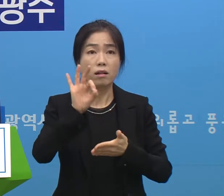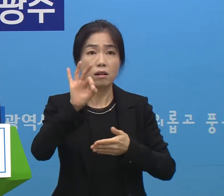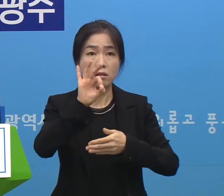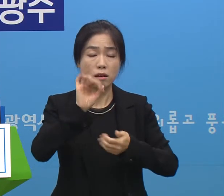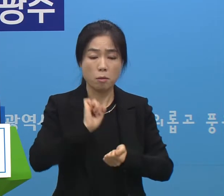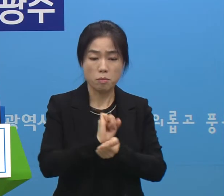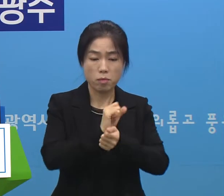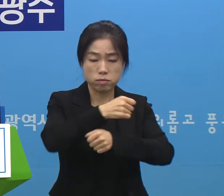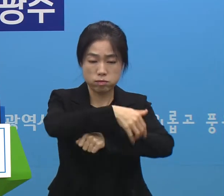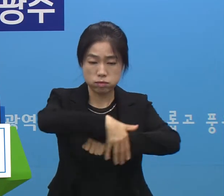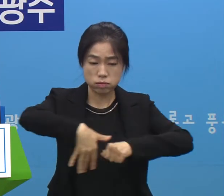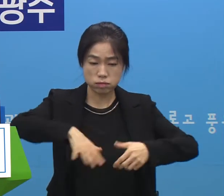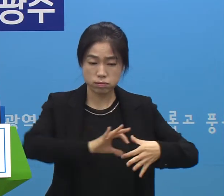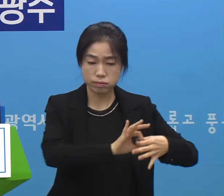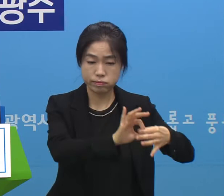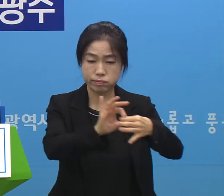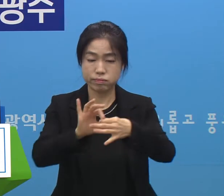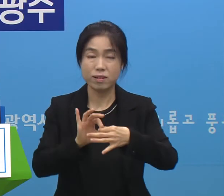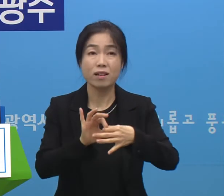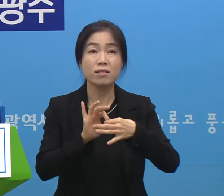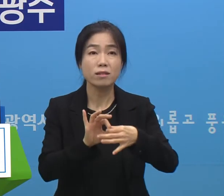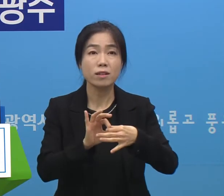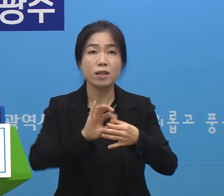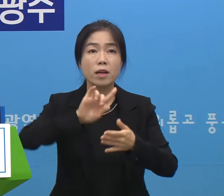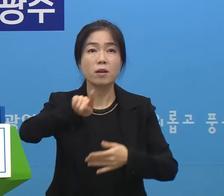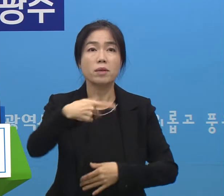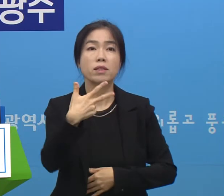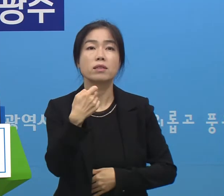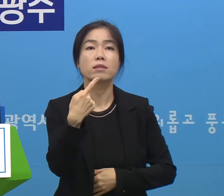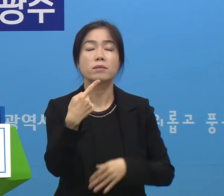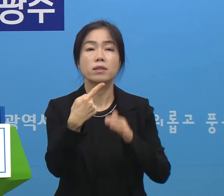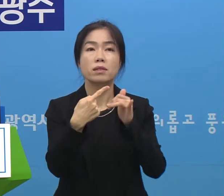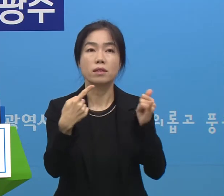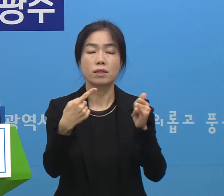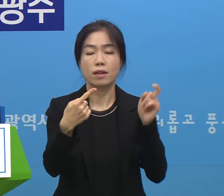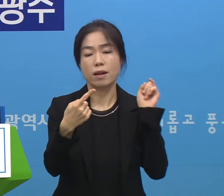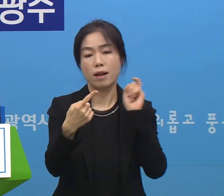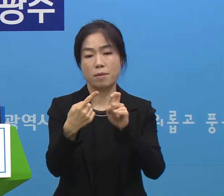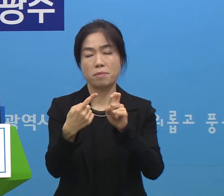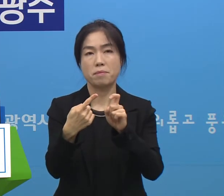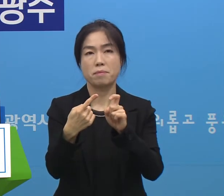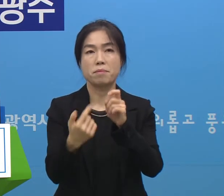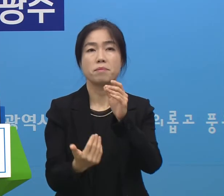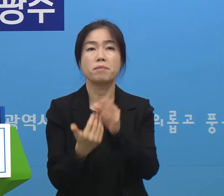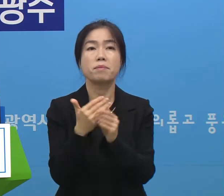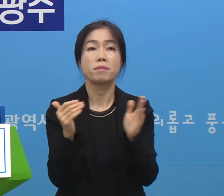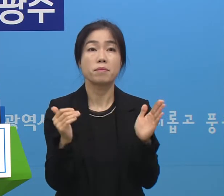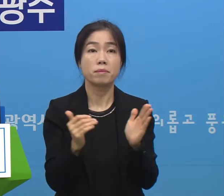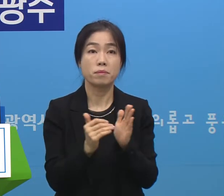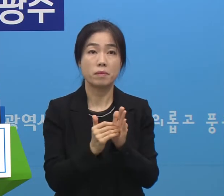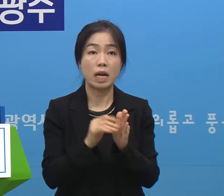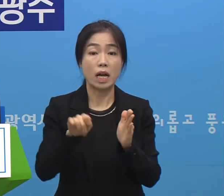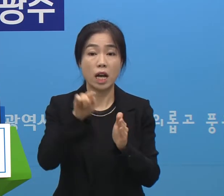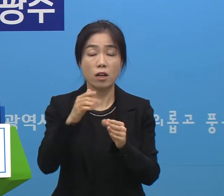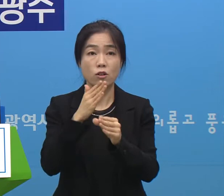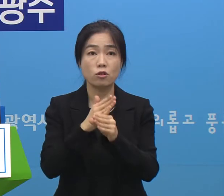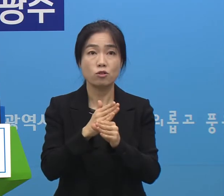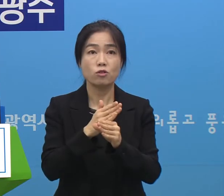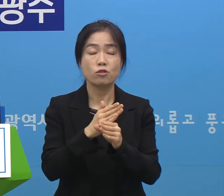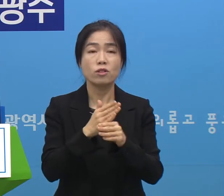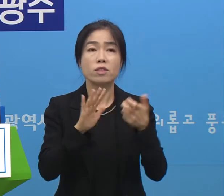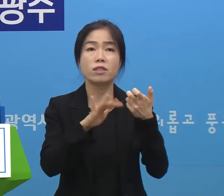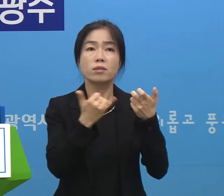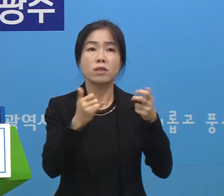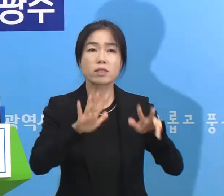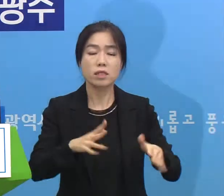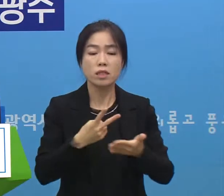감염 연결고리를 통해 171명이 확진자로 발생했고 이 중 70명이